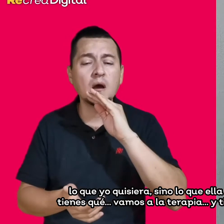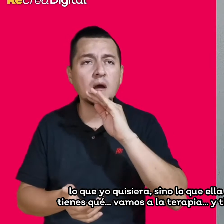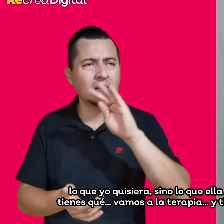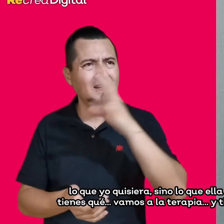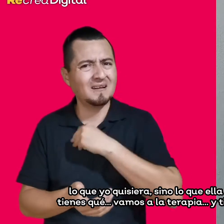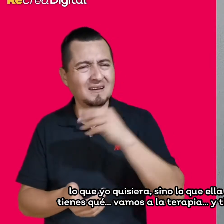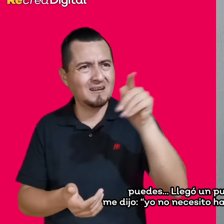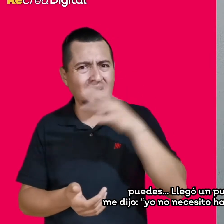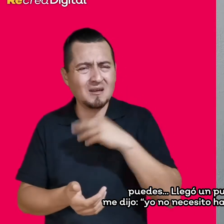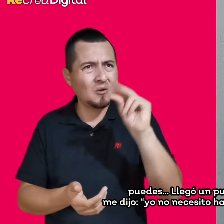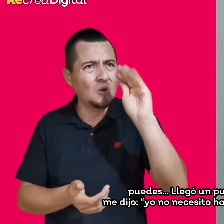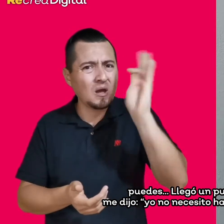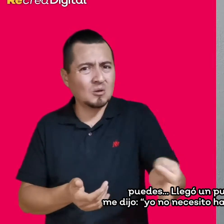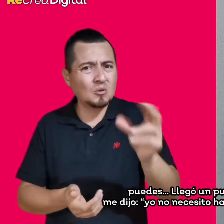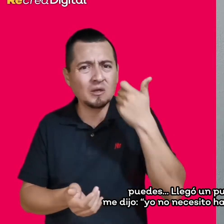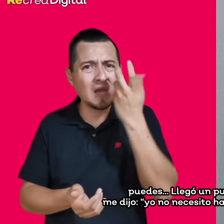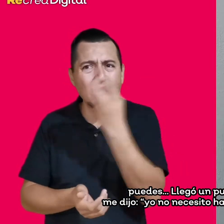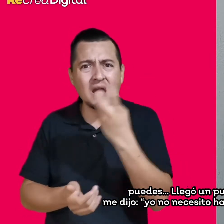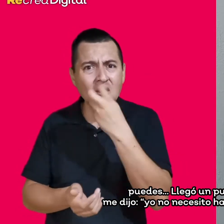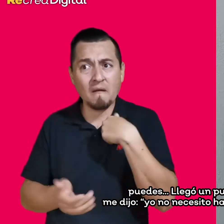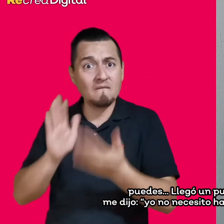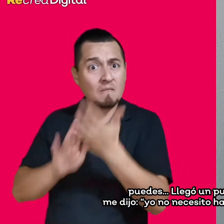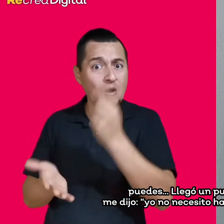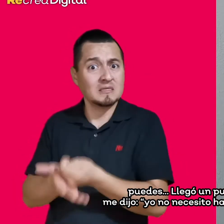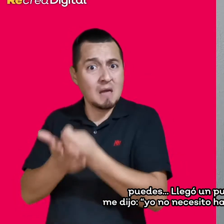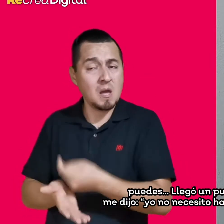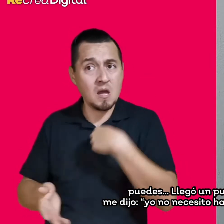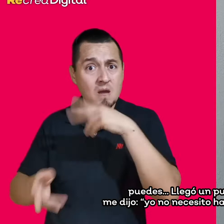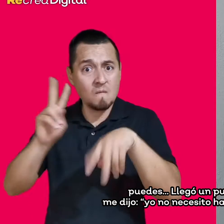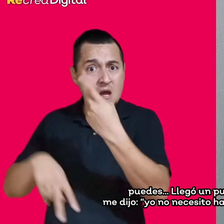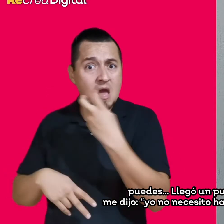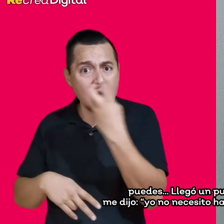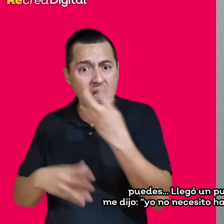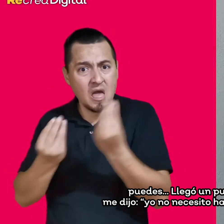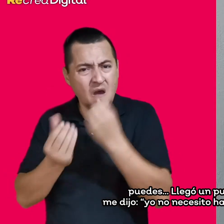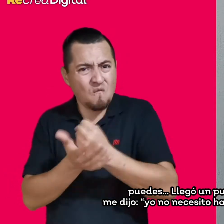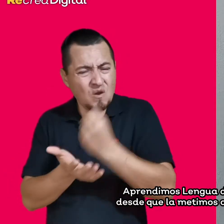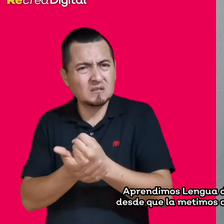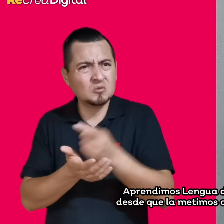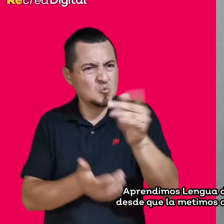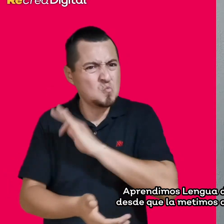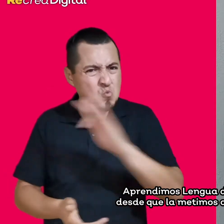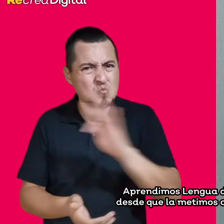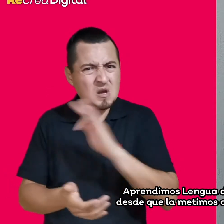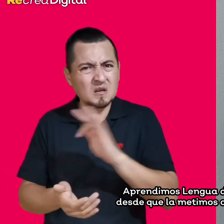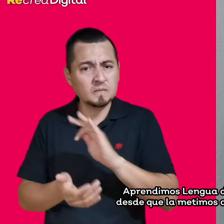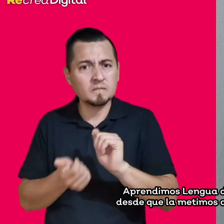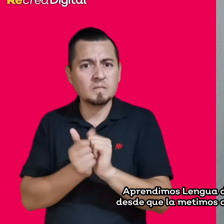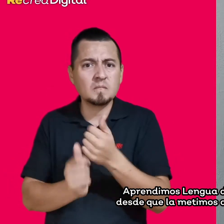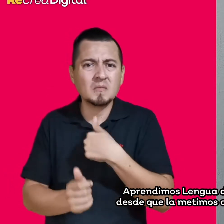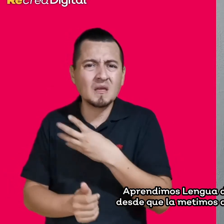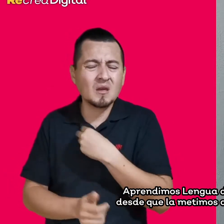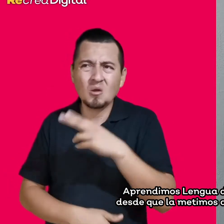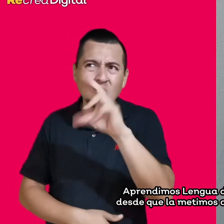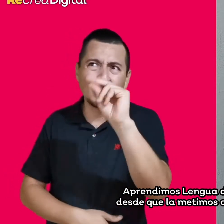y tú puedes. Entonces llegó un punto en el que ella me dijo, yo no necesito hablar, no quiero hablar. Aprendimos lengua de señas